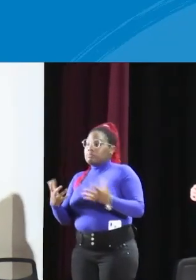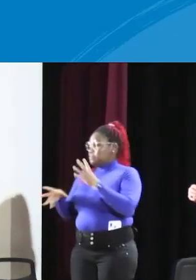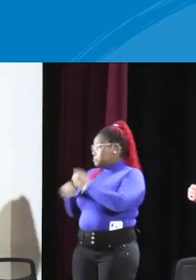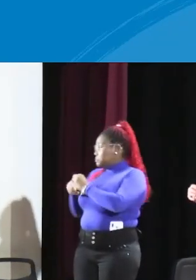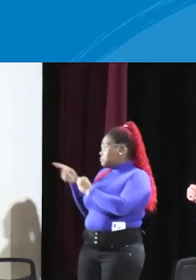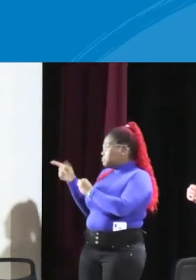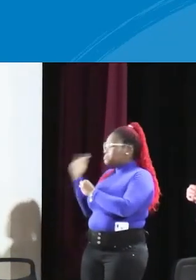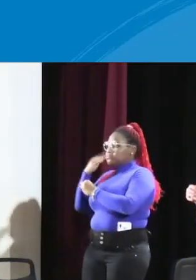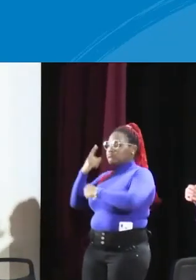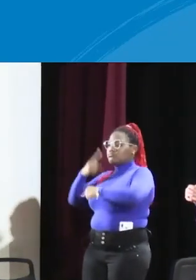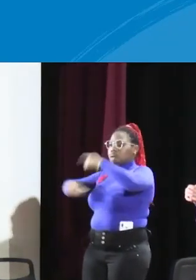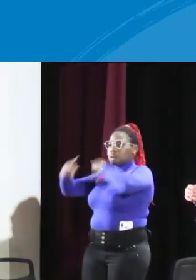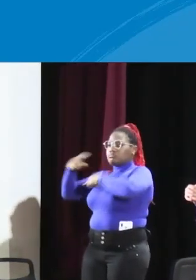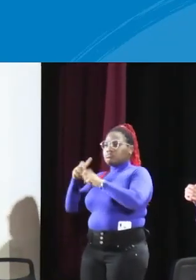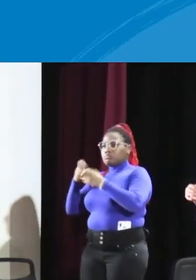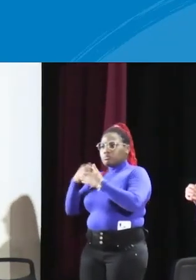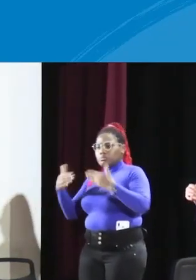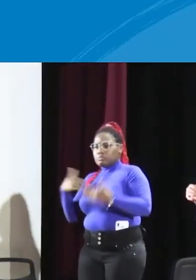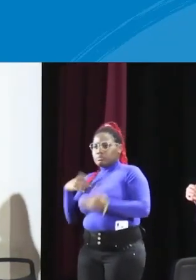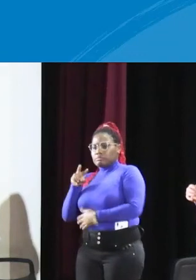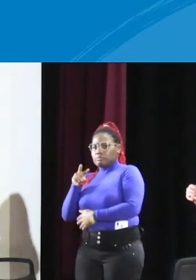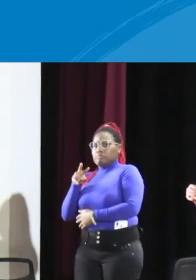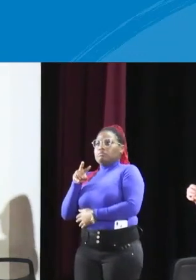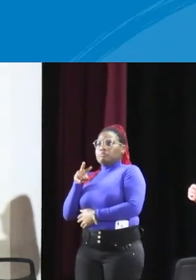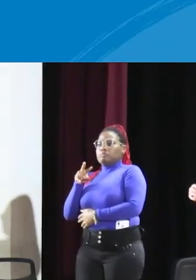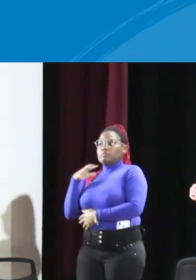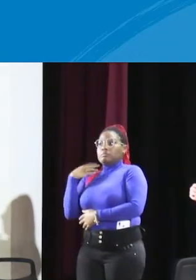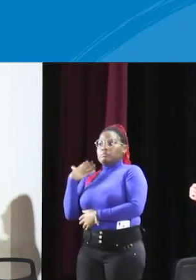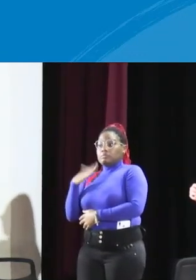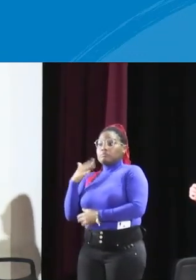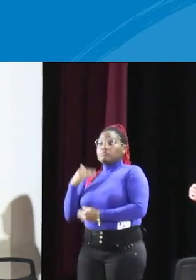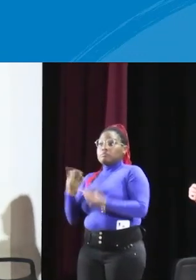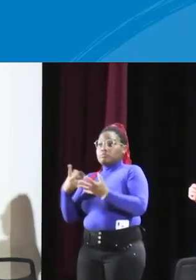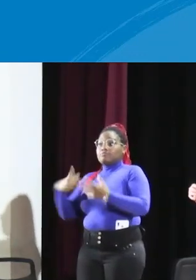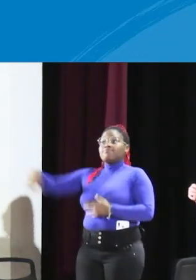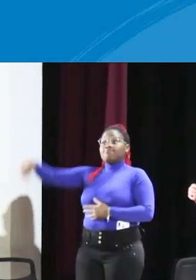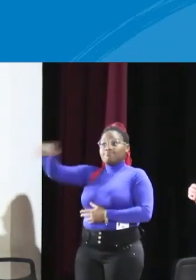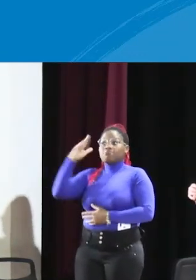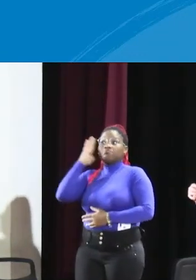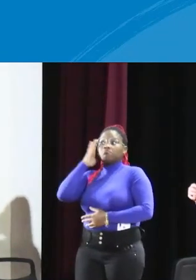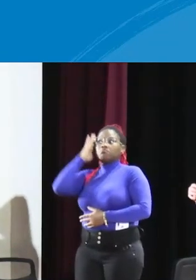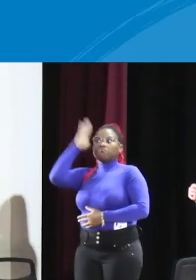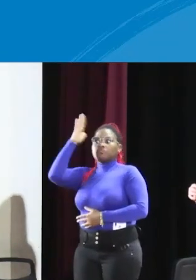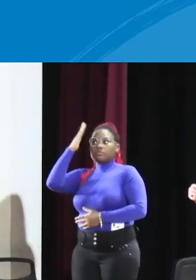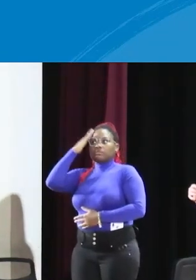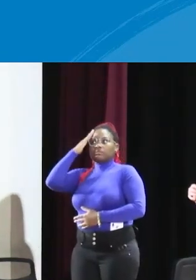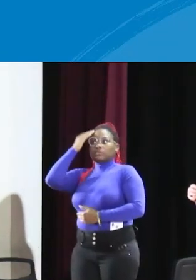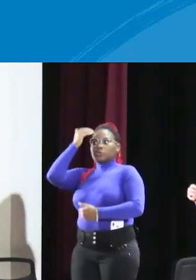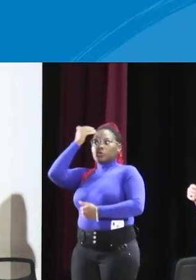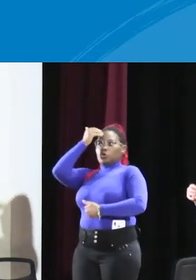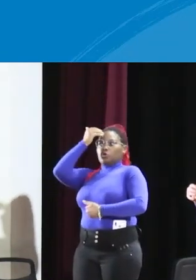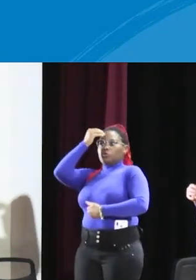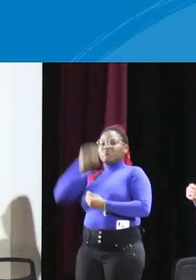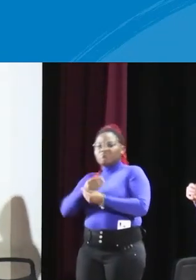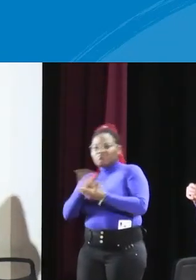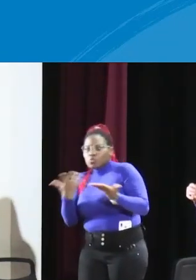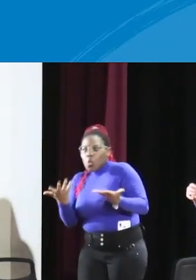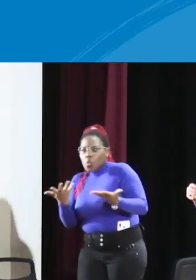hablando de la niñez y pues tenemos acá personas sordas también que quedaron asombradas. Nosotros debemos pensar y tomar